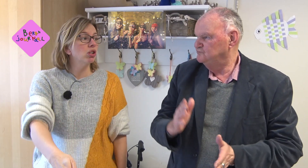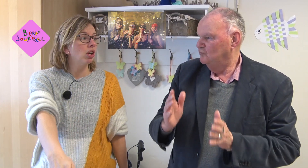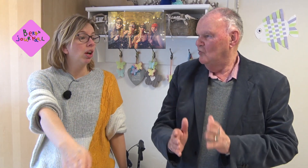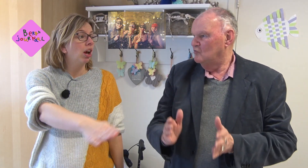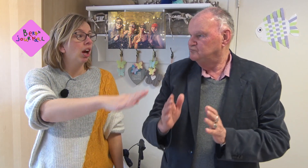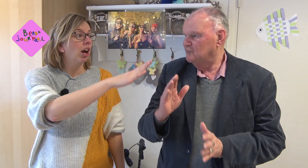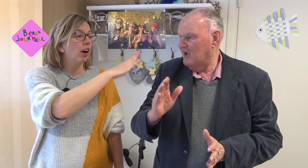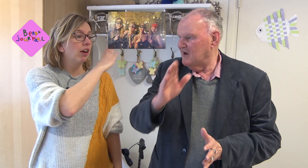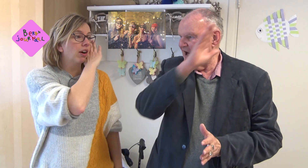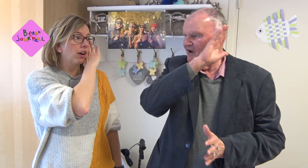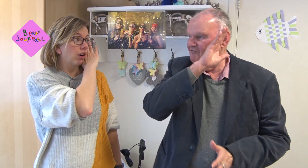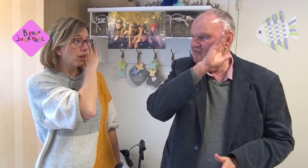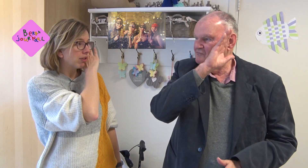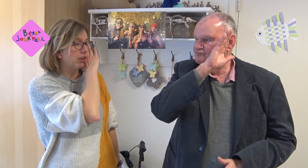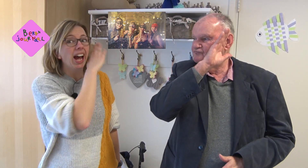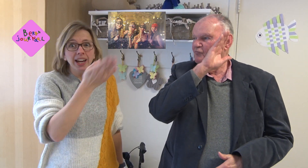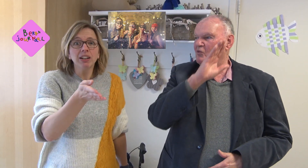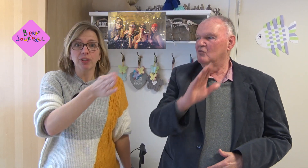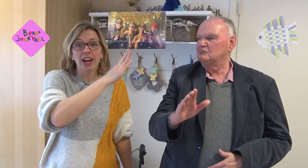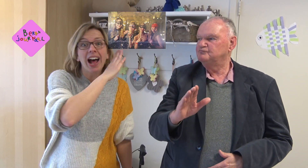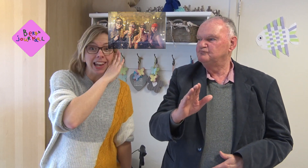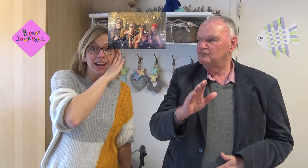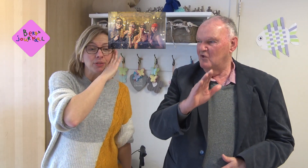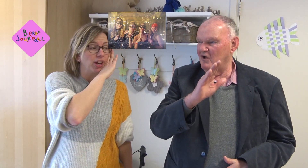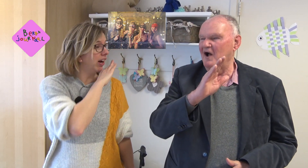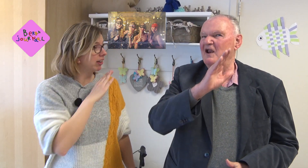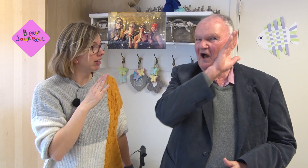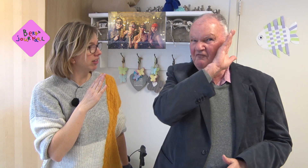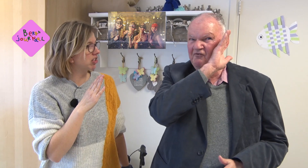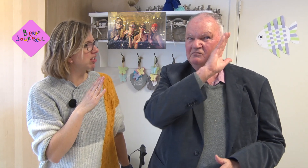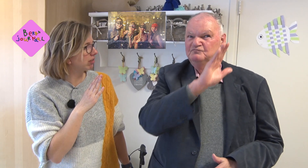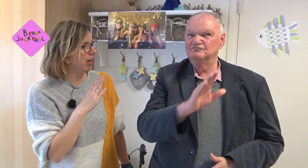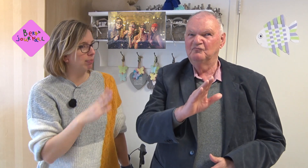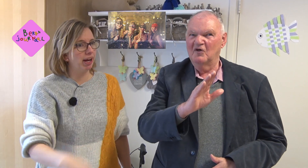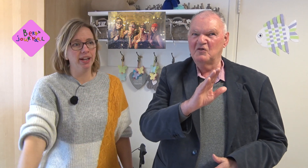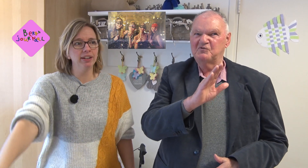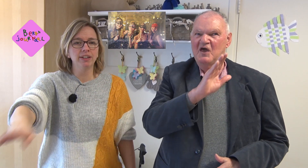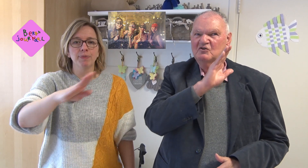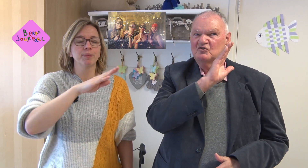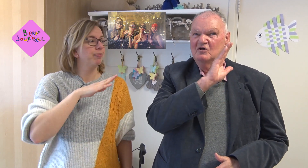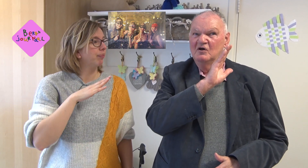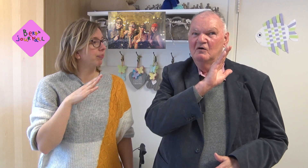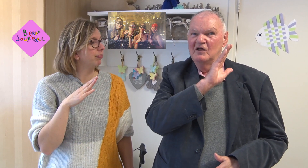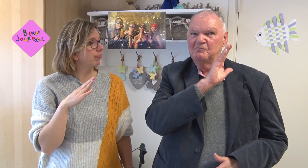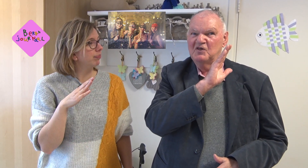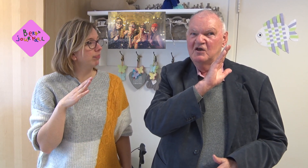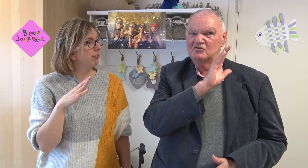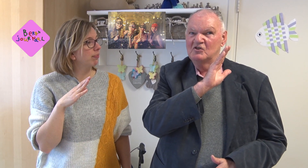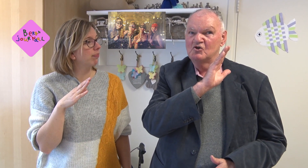alaaf carnaval je eigenlijk van de alaaf ja dat zeggen ze er vaak bij je en dat betekent en de